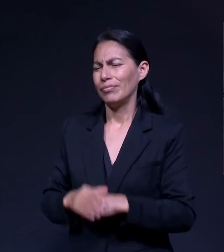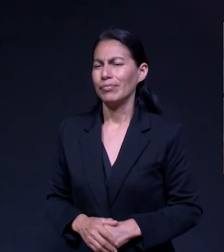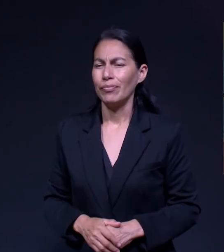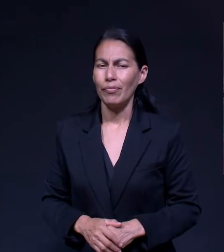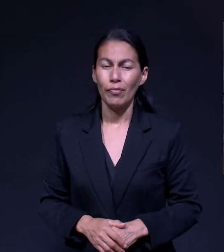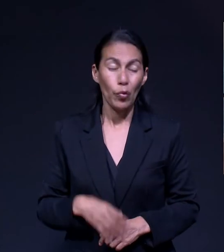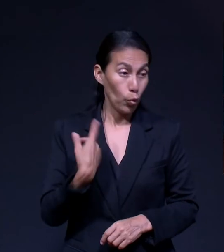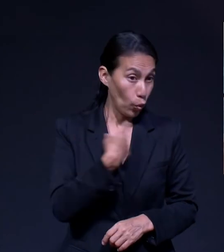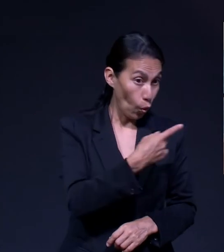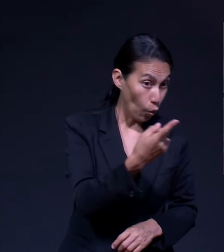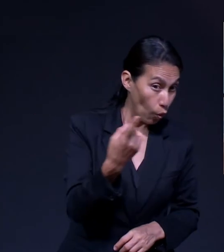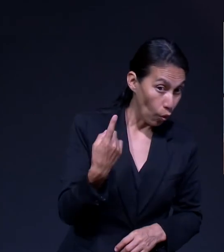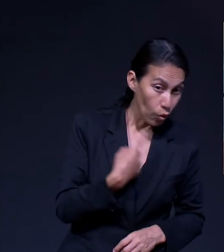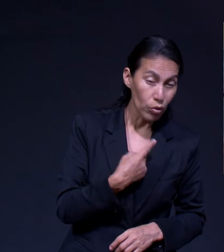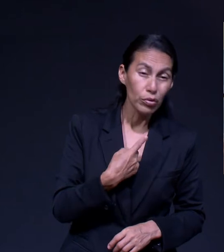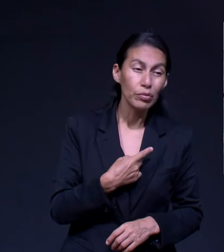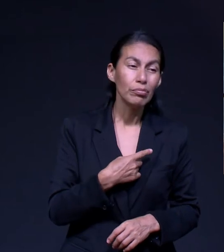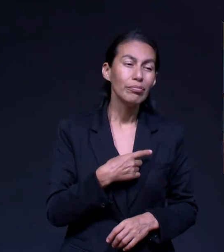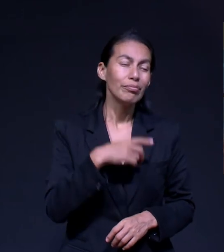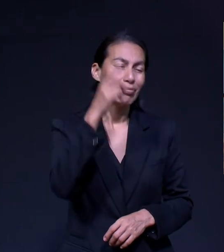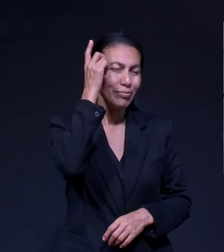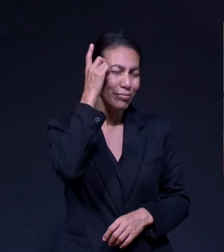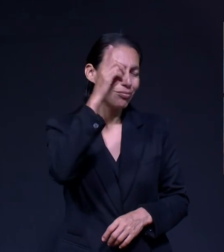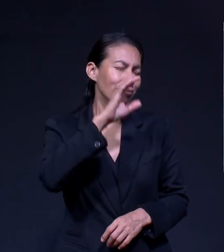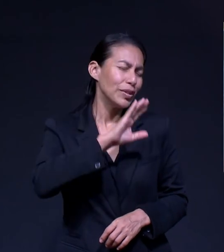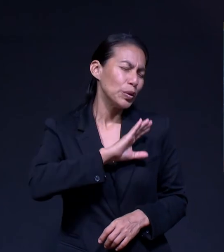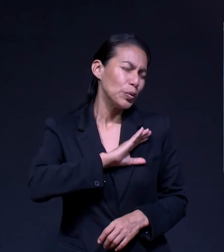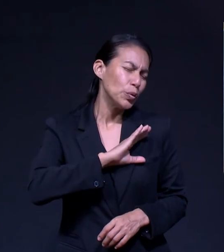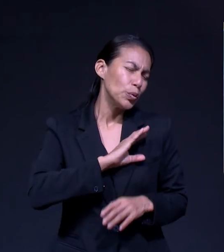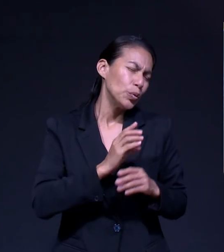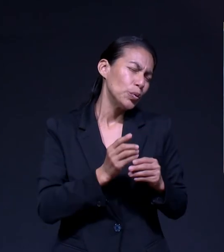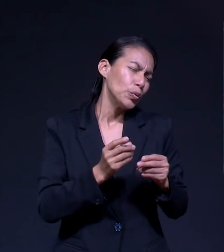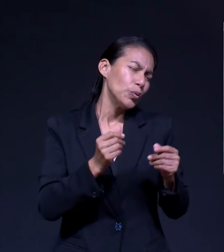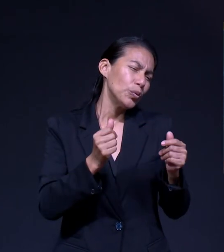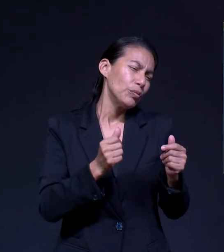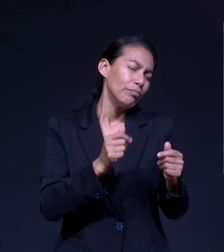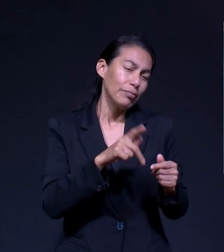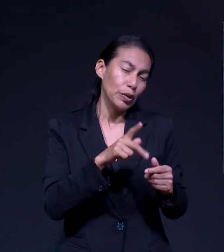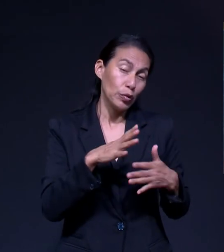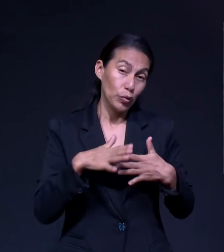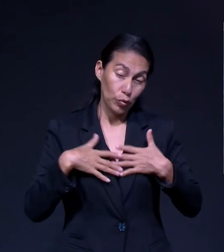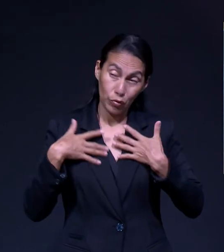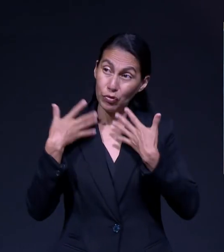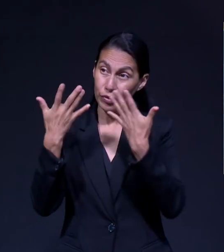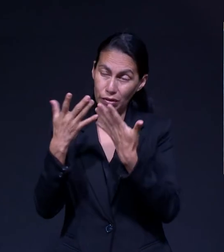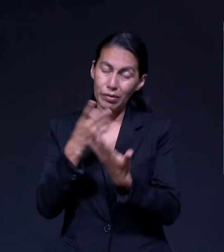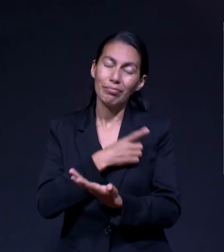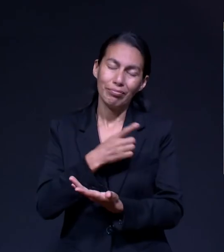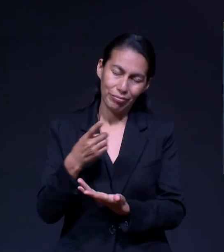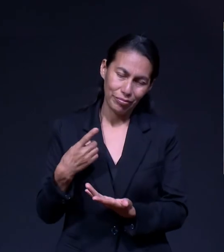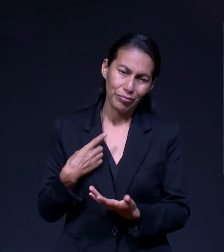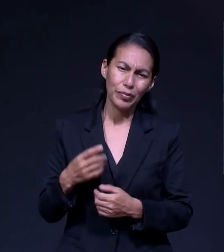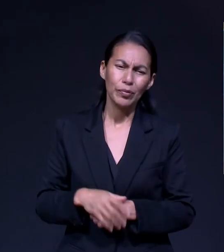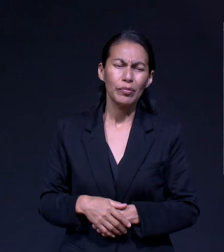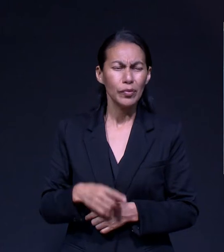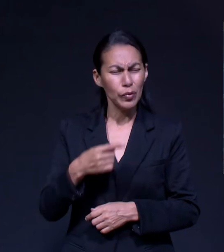hecho Somos Consentidos Solo debemos Actuar Con esa Confianza A mí me Admira La fe De un Niño